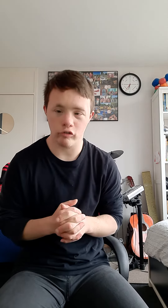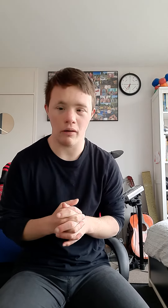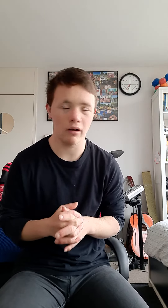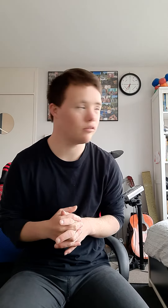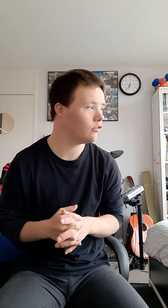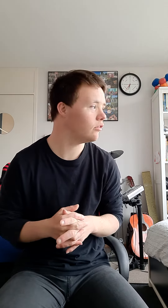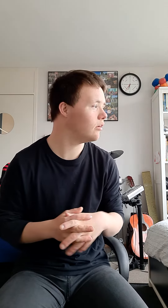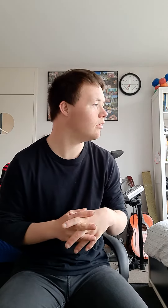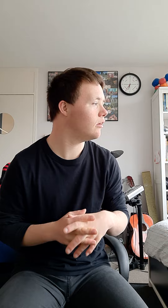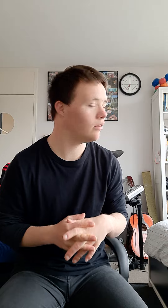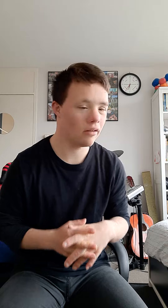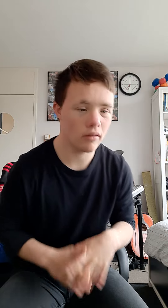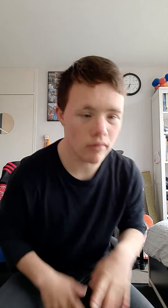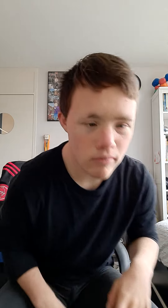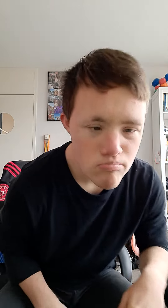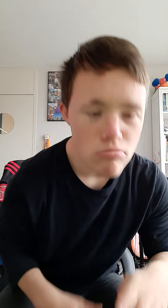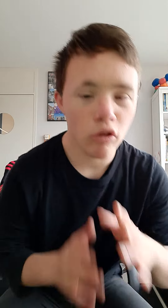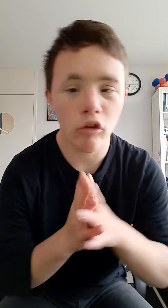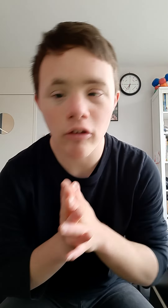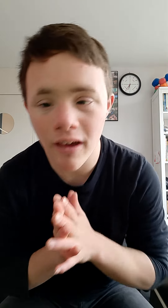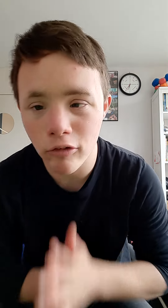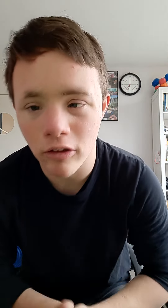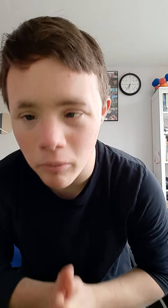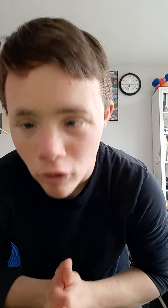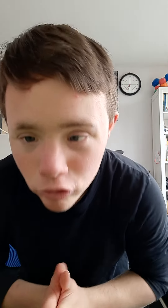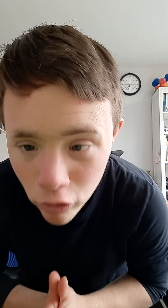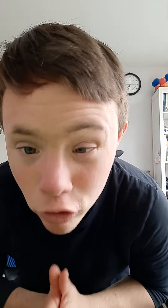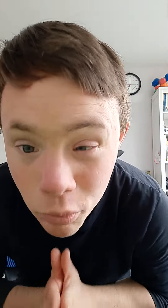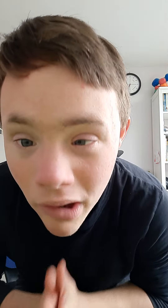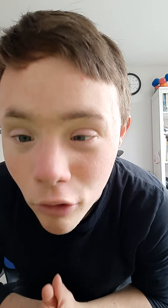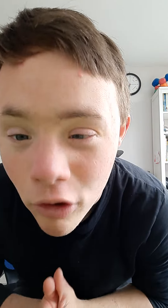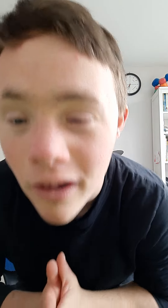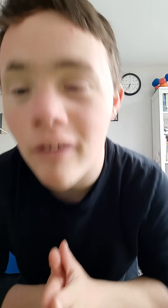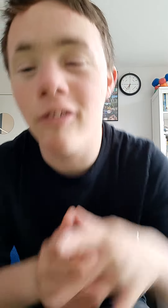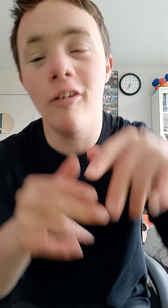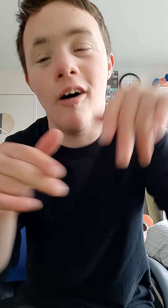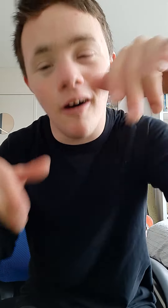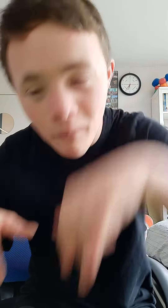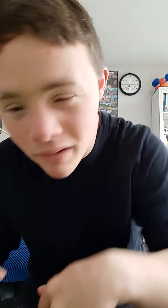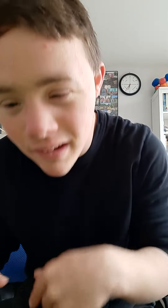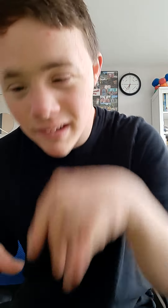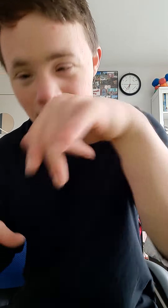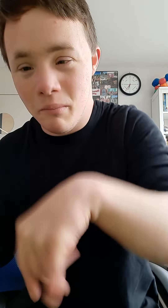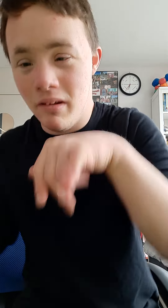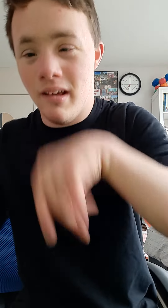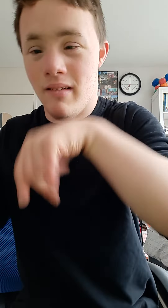maken. Dus. Dus heb jullie steeds pijn nodig he. Ableger. Heerbeleer.